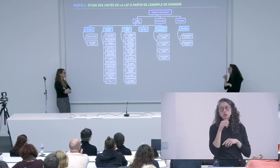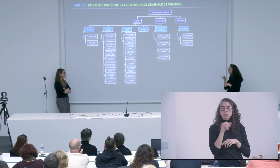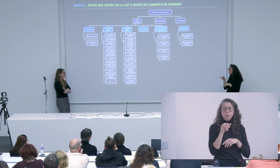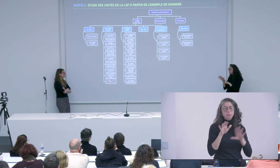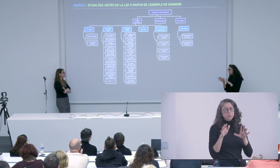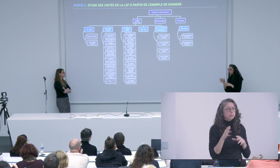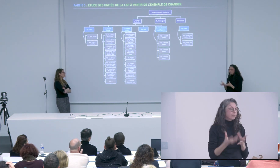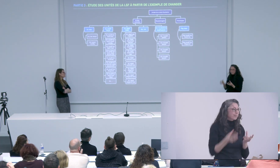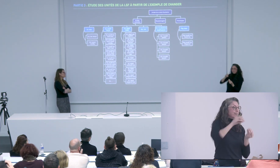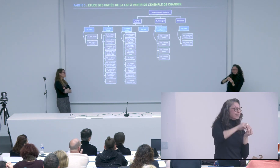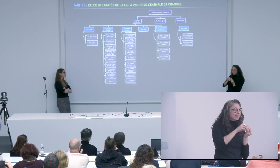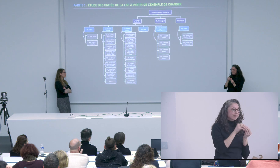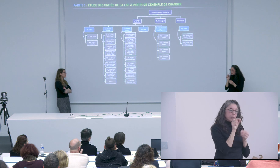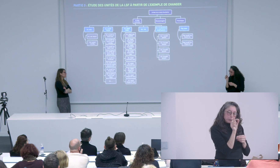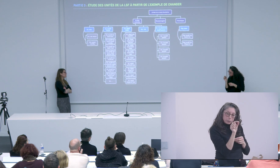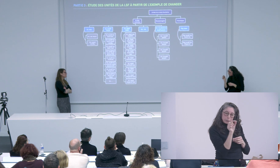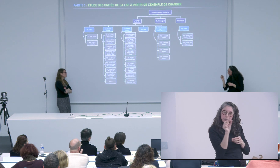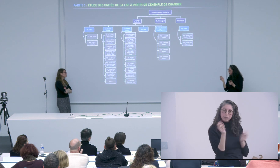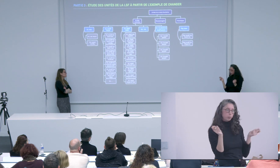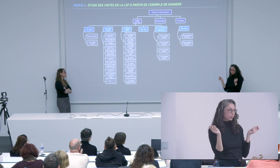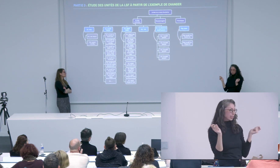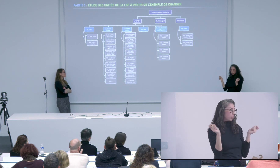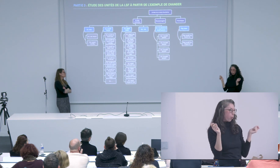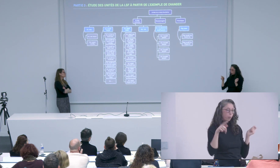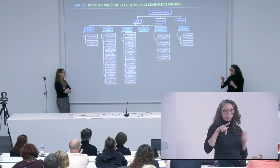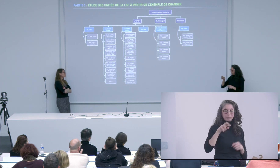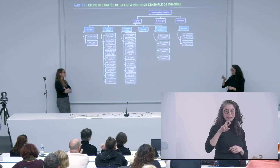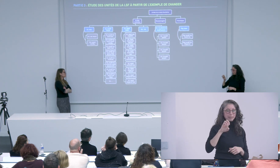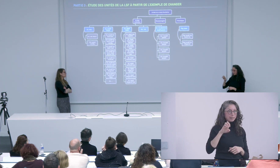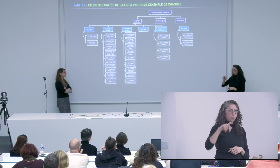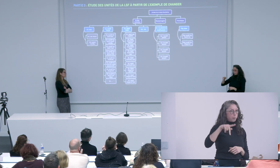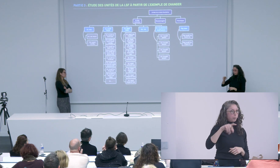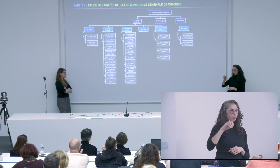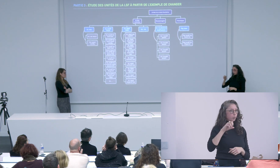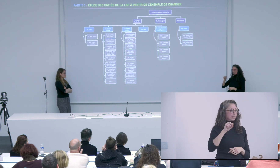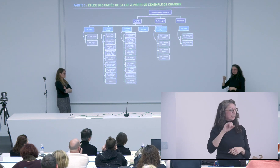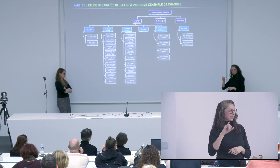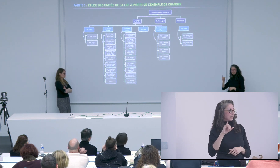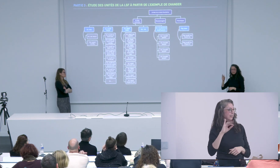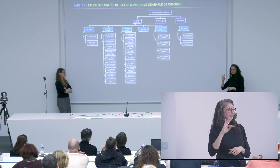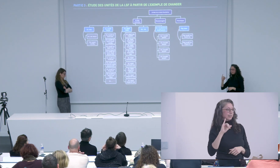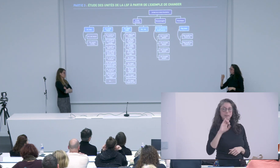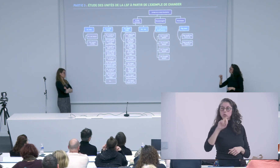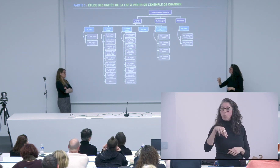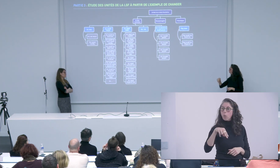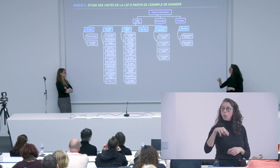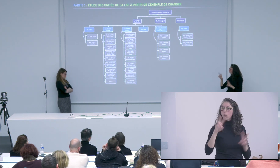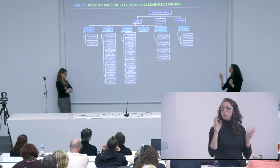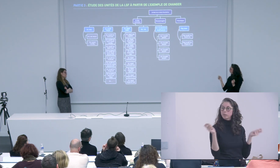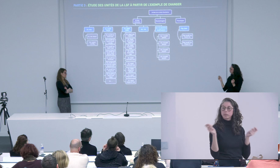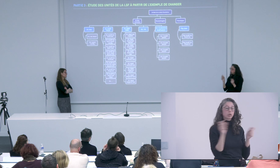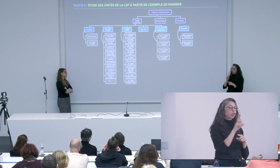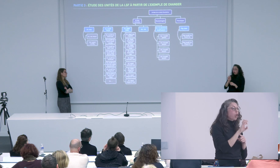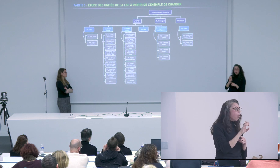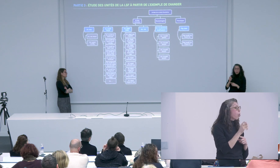à définir alors dans le français parlé dans l'anglais parlé on a ça mais de définir justement tout ce